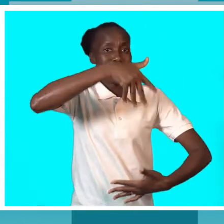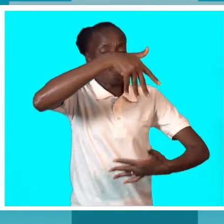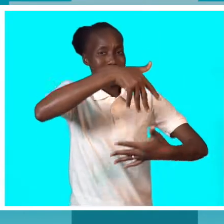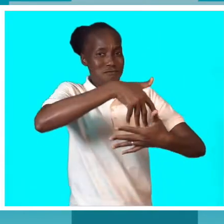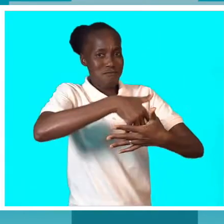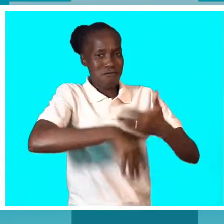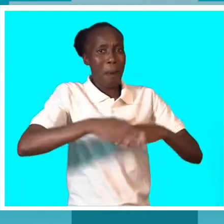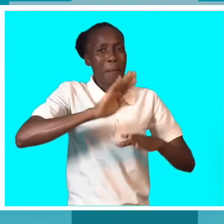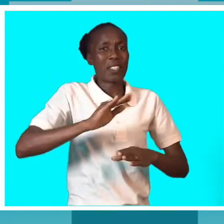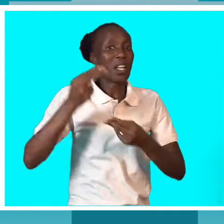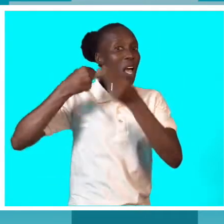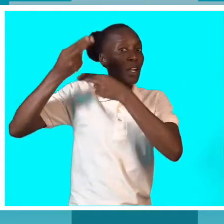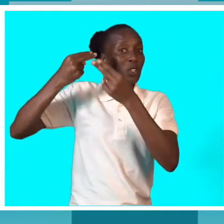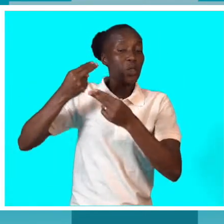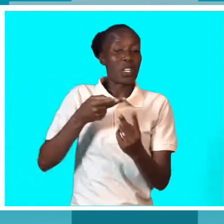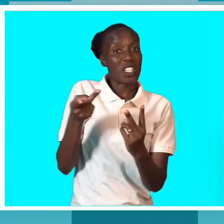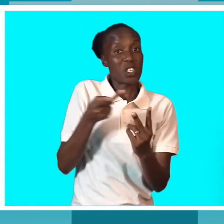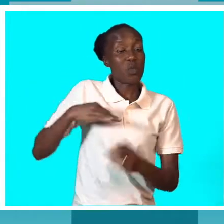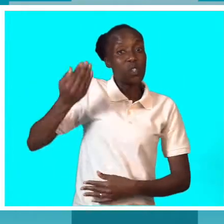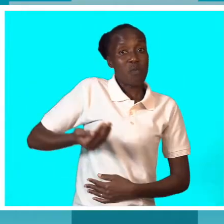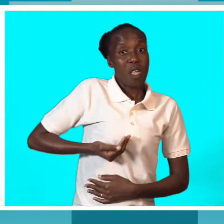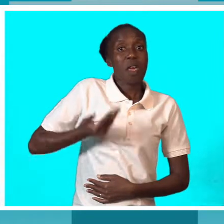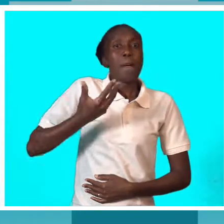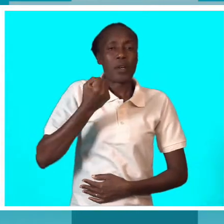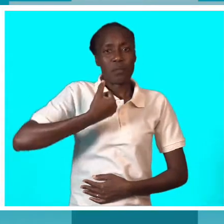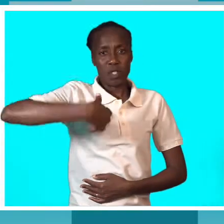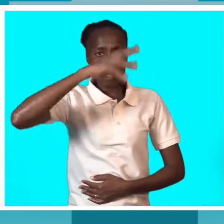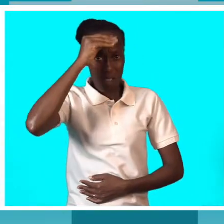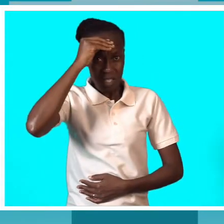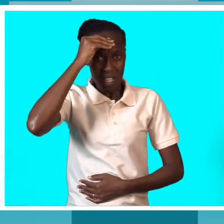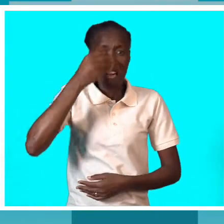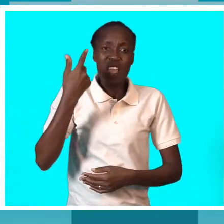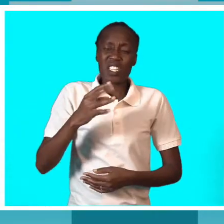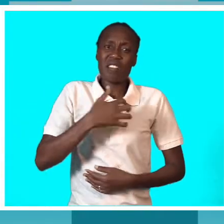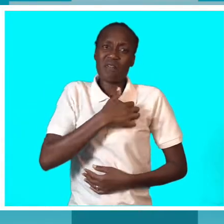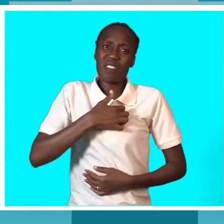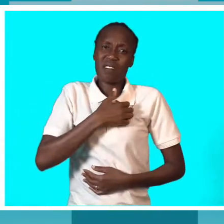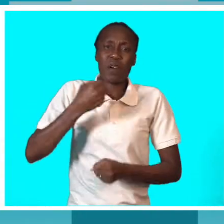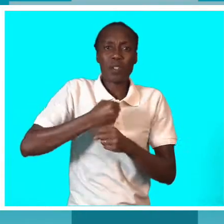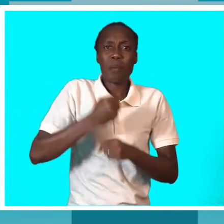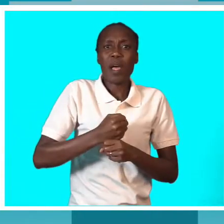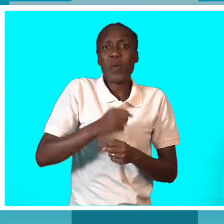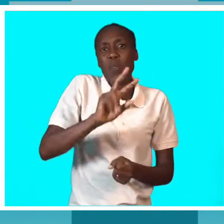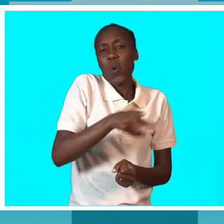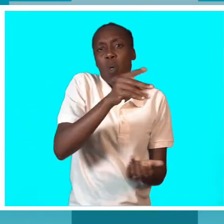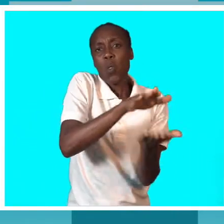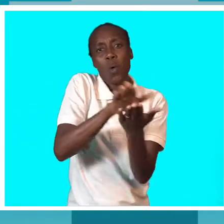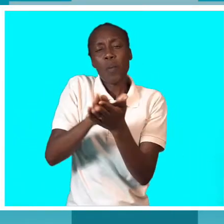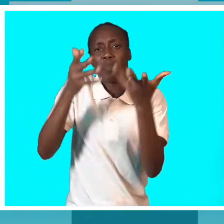vamos perceber que em algum momento já tentaram um emprego em algum sítio e foi-lhes barrada, já tentaram alguma